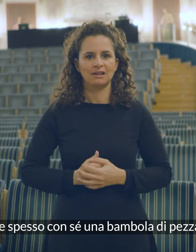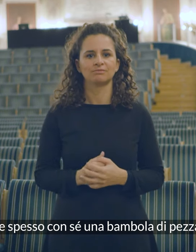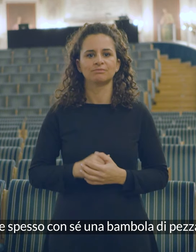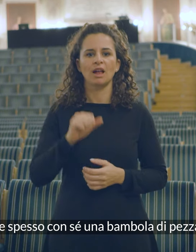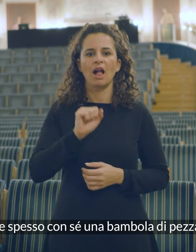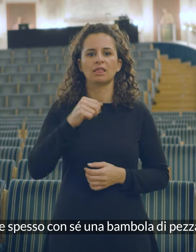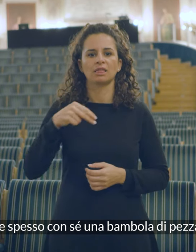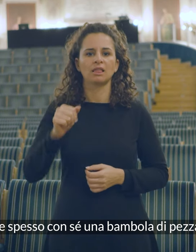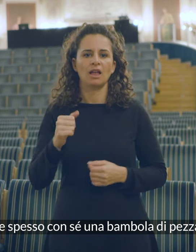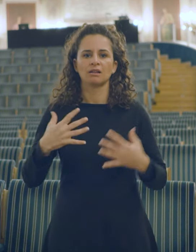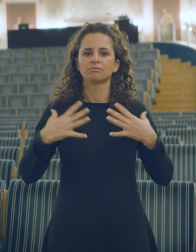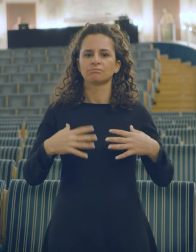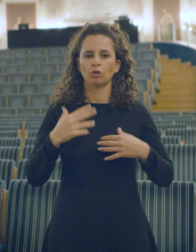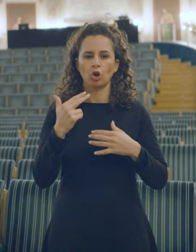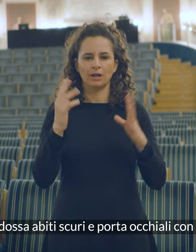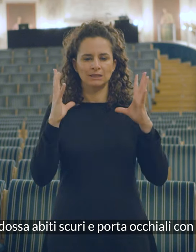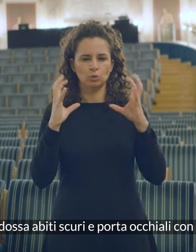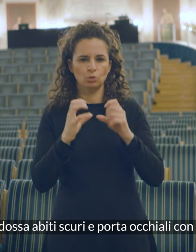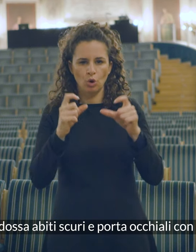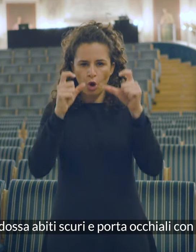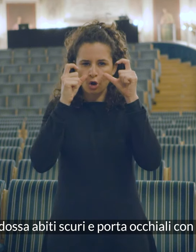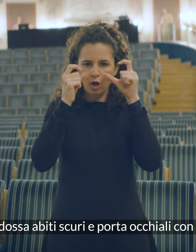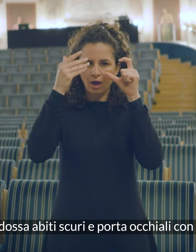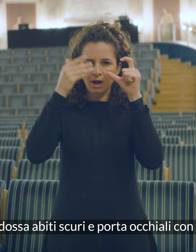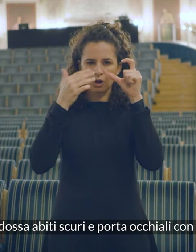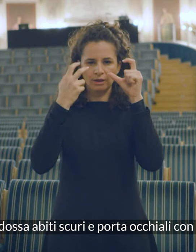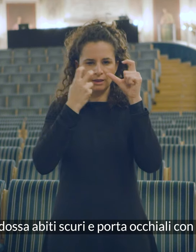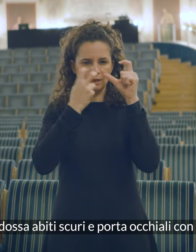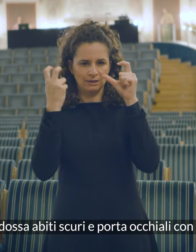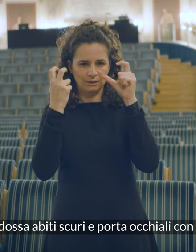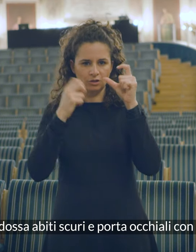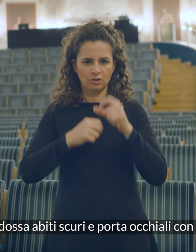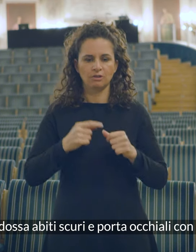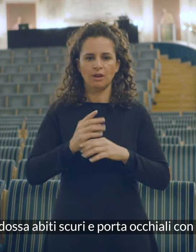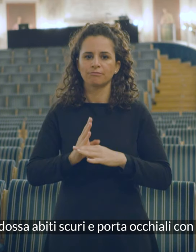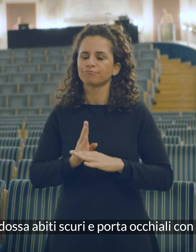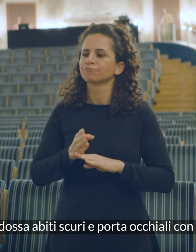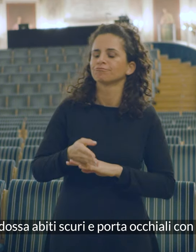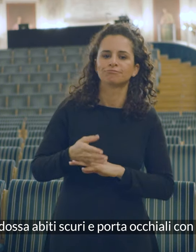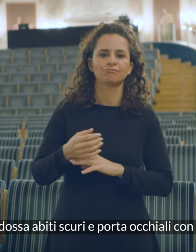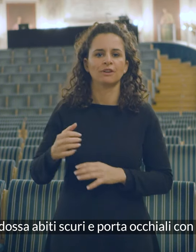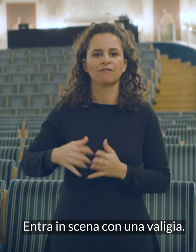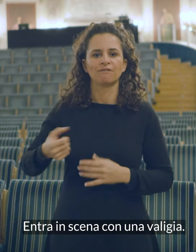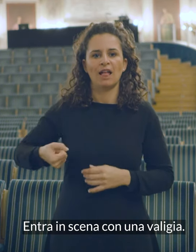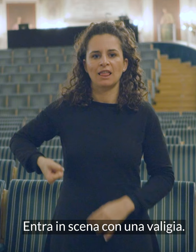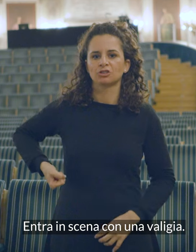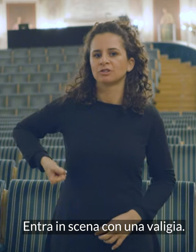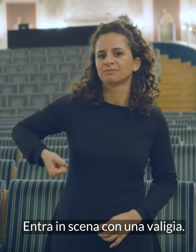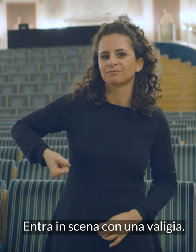bambola di pezza chiara. Anna indossa abiti scuri e porta occhiali con lenti nere. Entra in scena